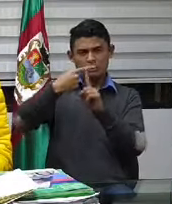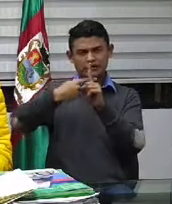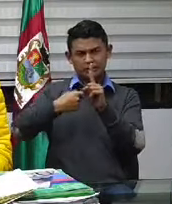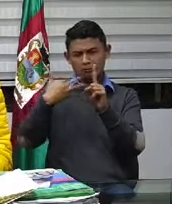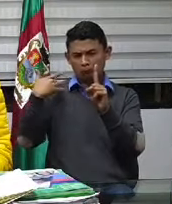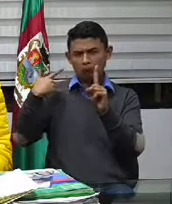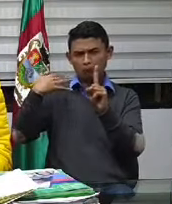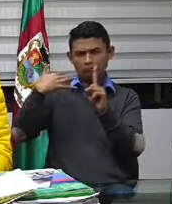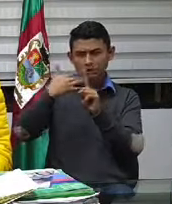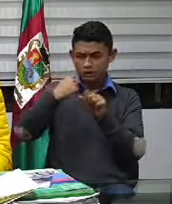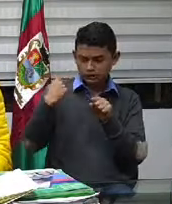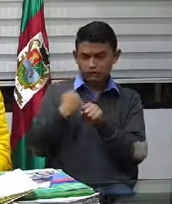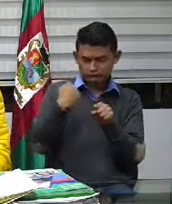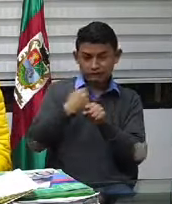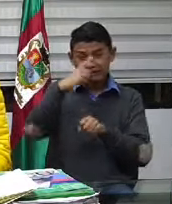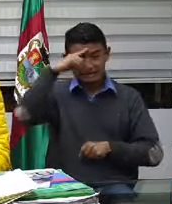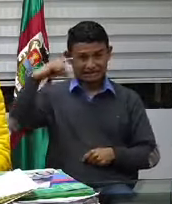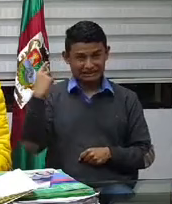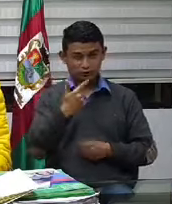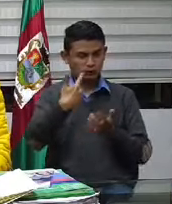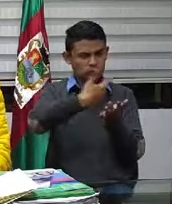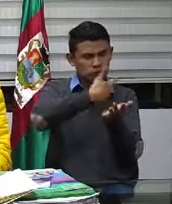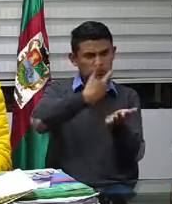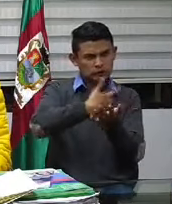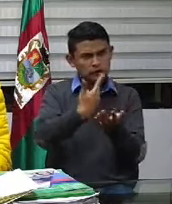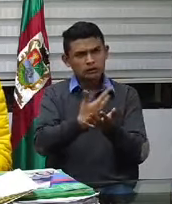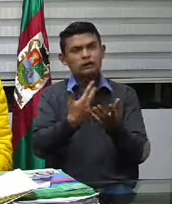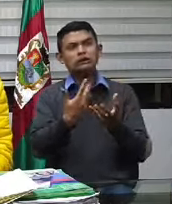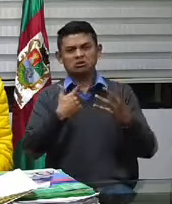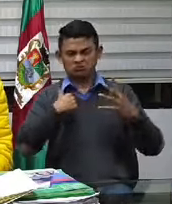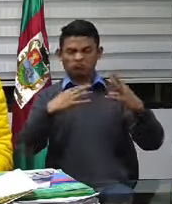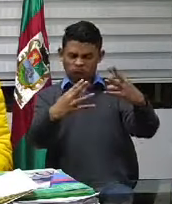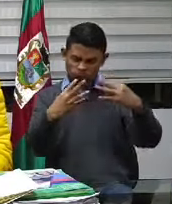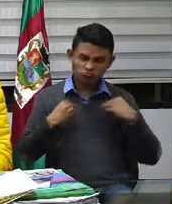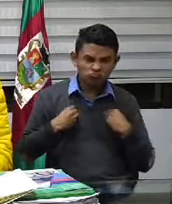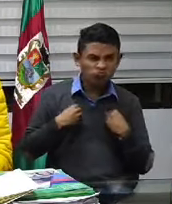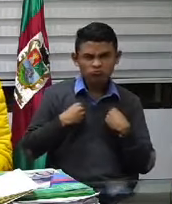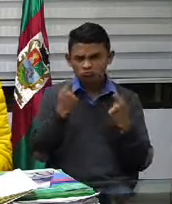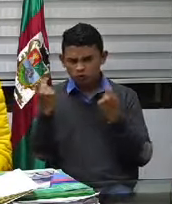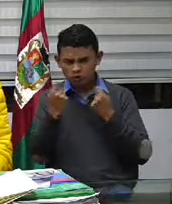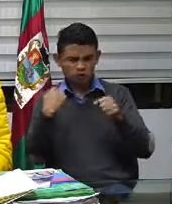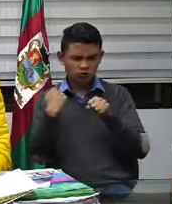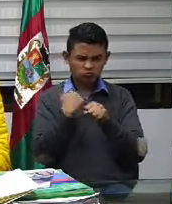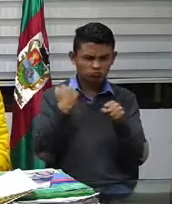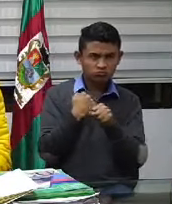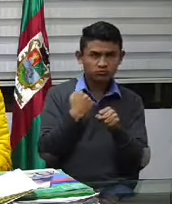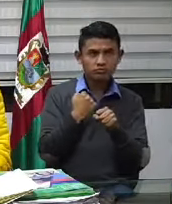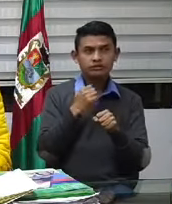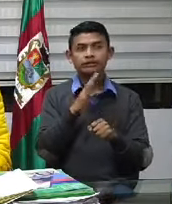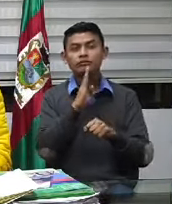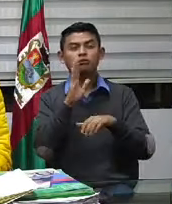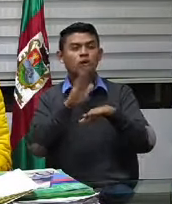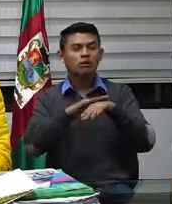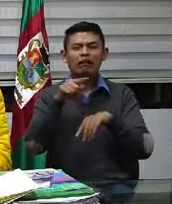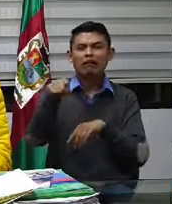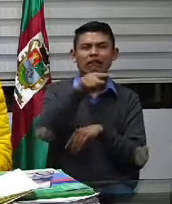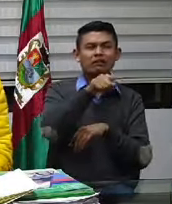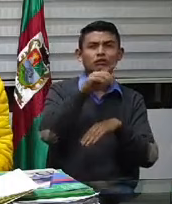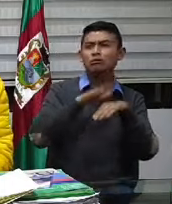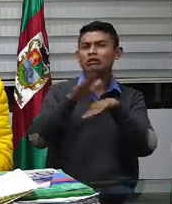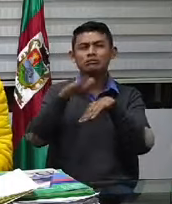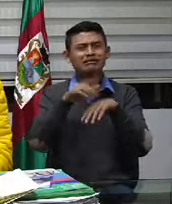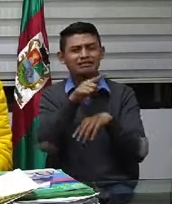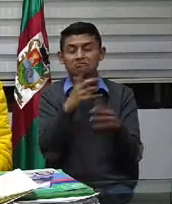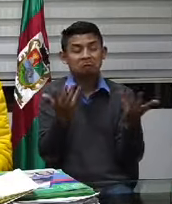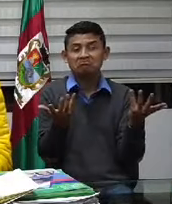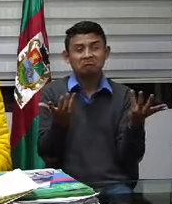lo que han dicho muchas personas. Todos los días oímos lo que dice la gente. Pero aquí no debería decir yo dije, yo hice, yo propuse. Aquí es